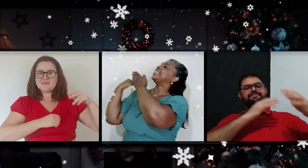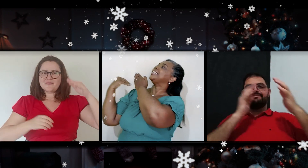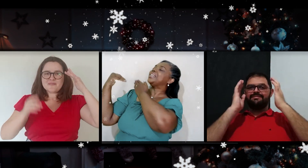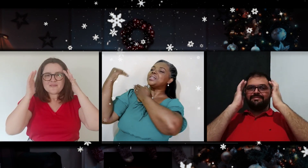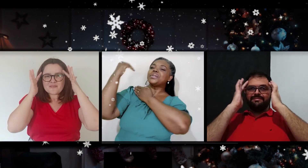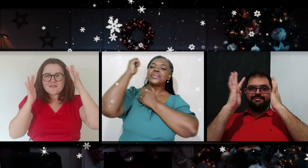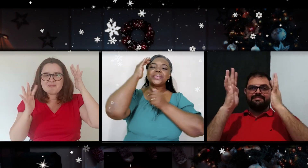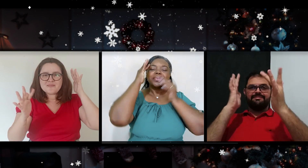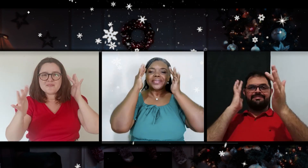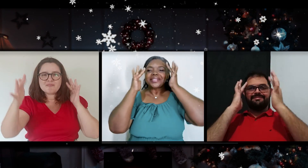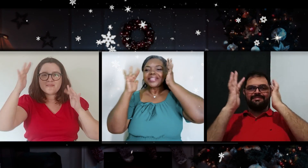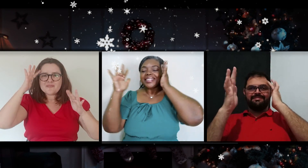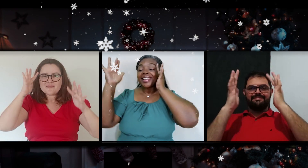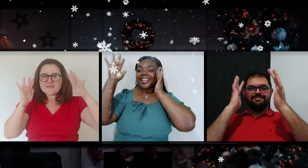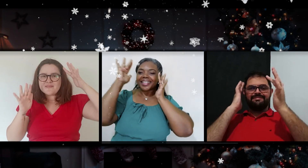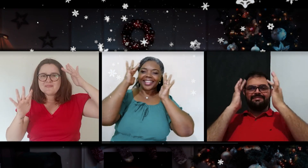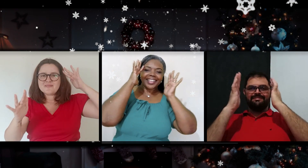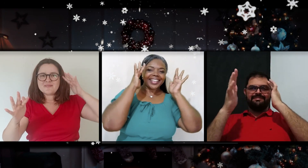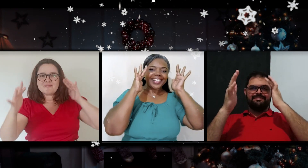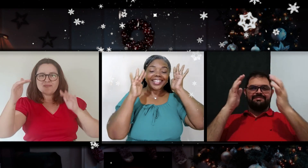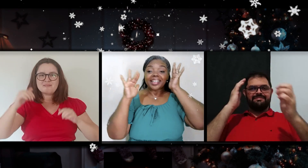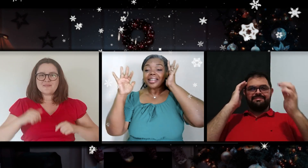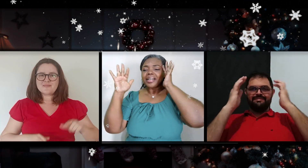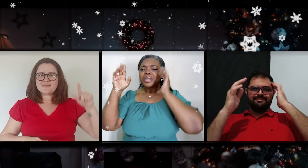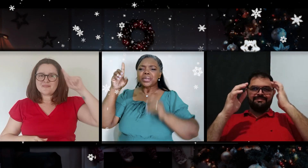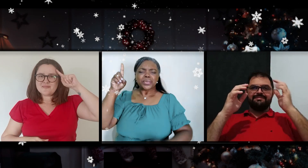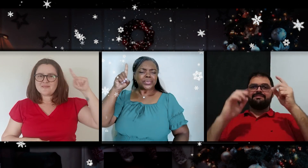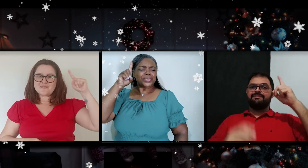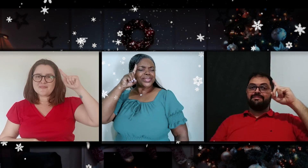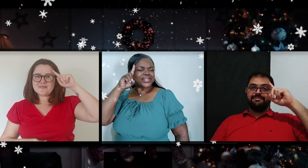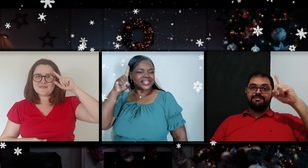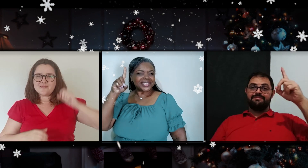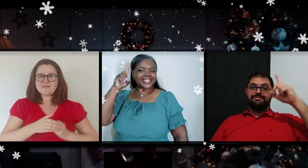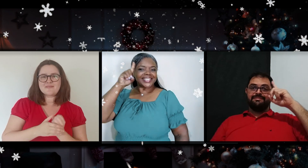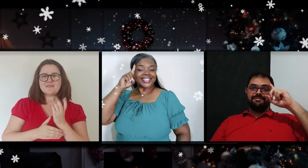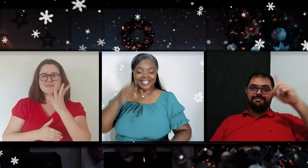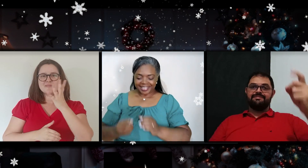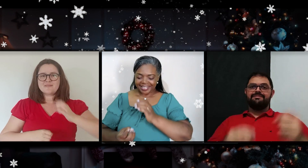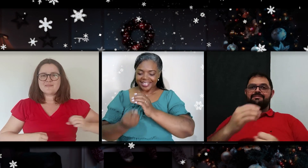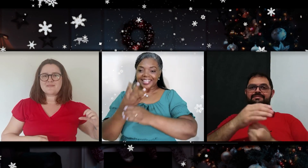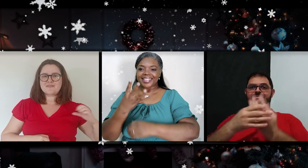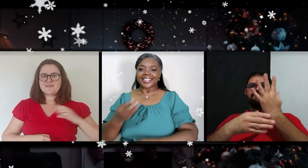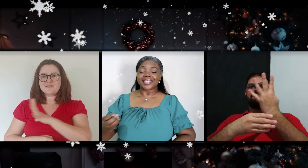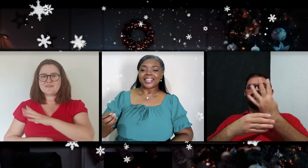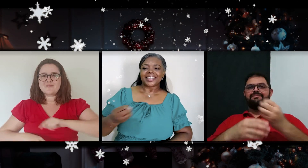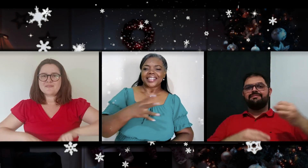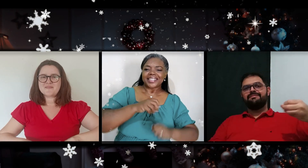sonhos que vamos ter Todo dia nasce, novo em